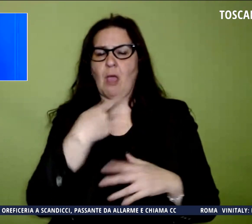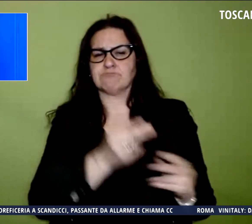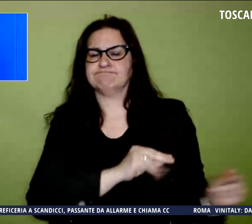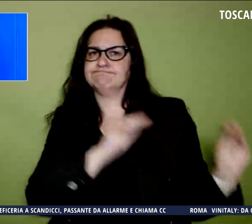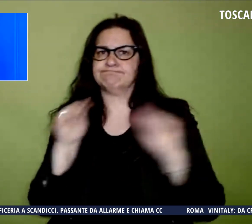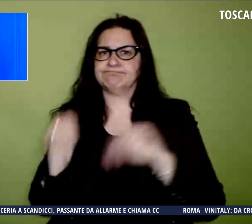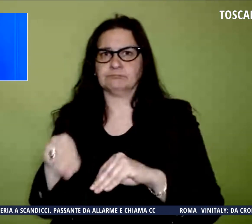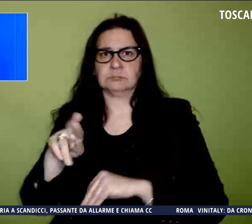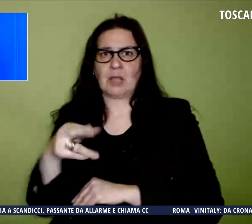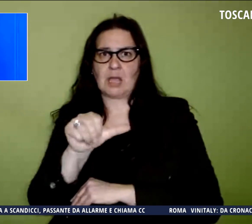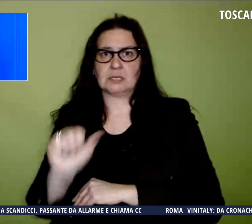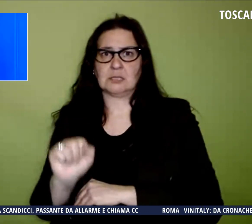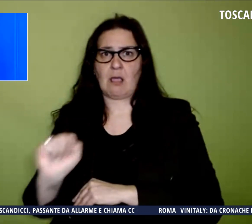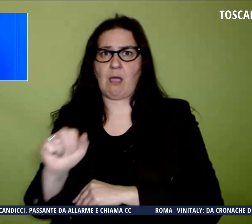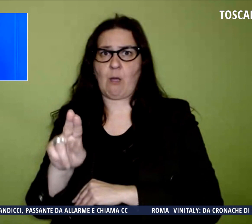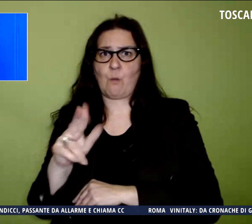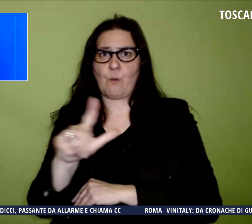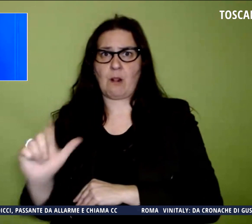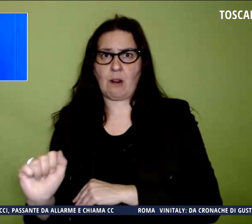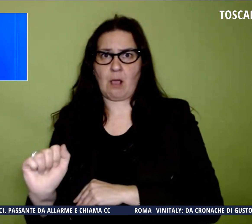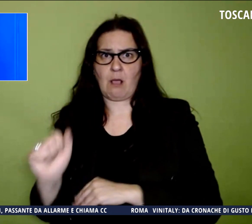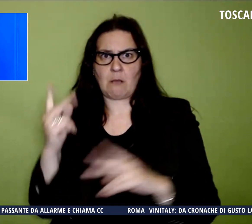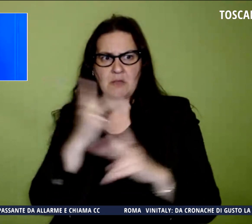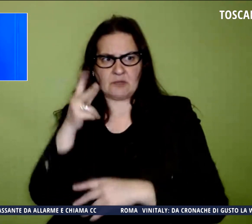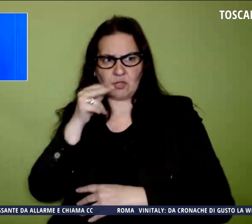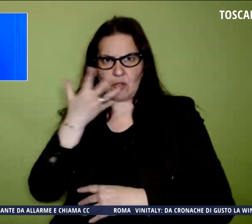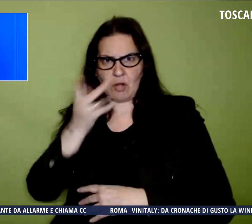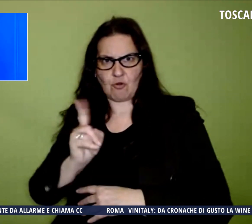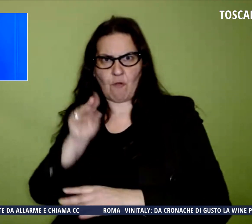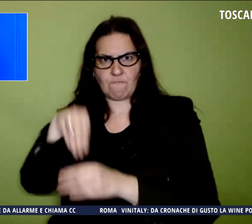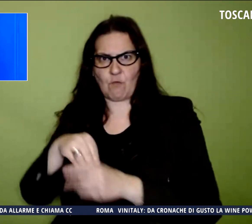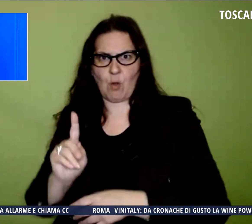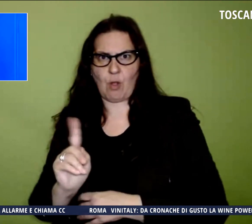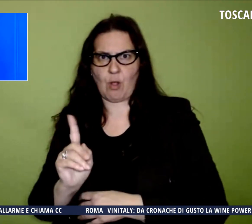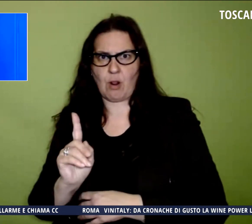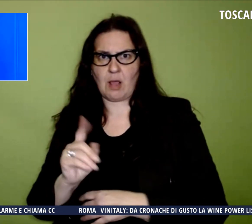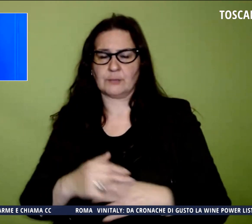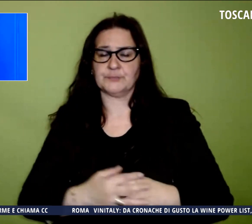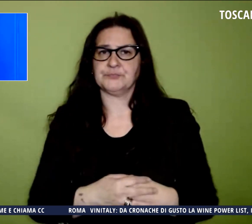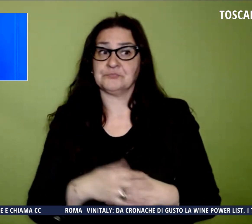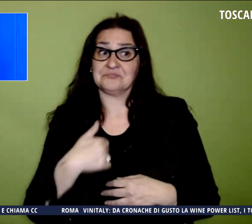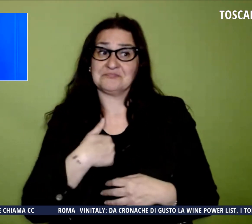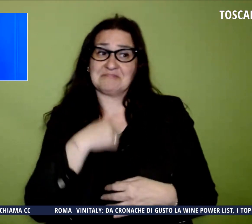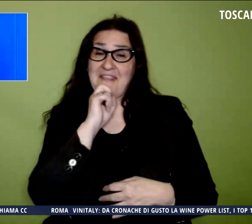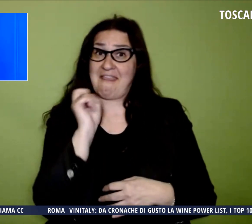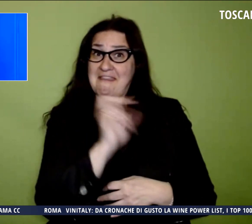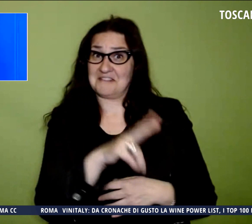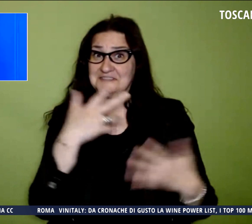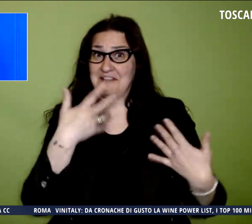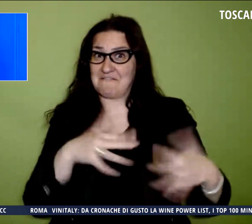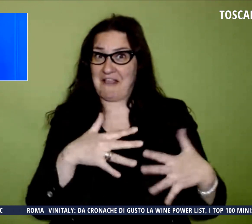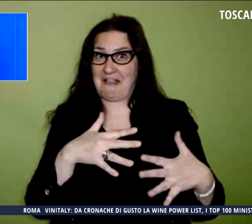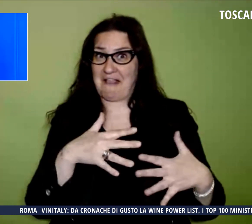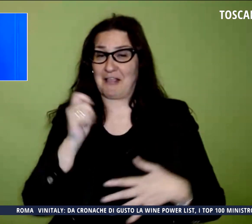RSA di Aulla, dove però non voleva stare. Le ho comunicato la decisione del giudice, riferisce l